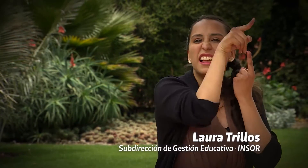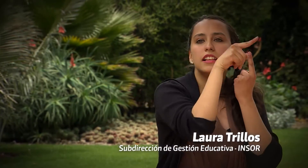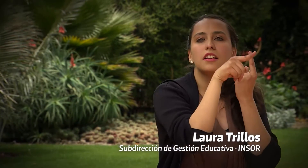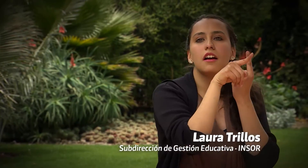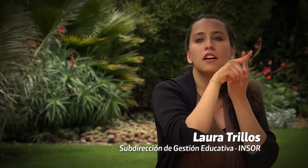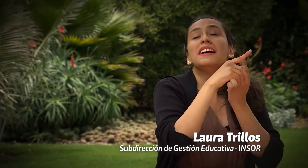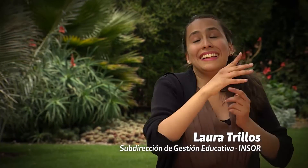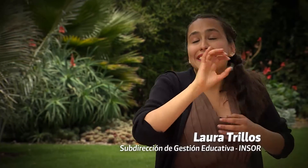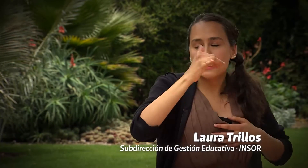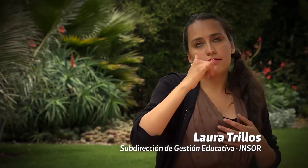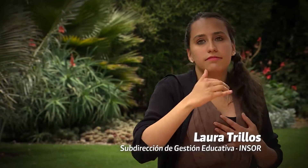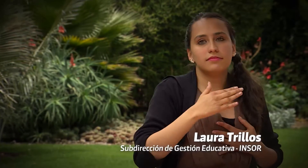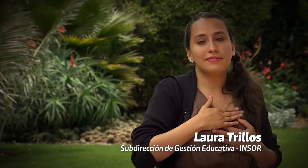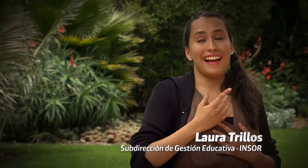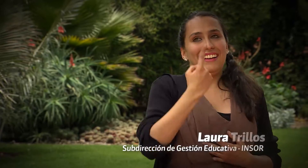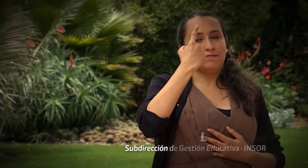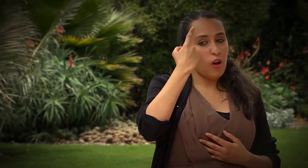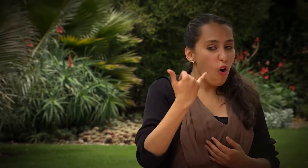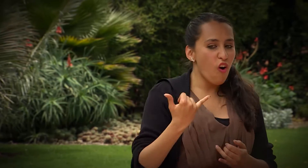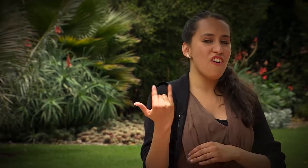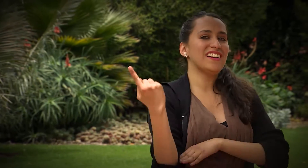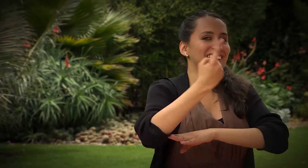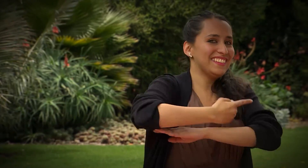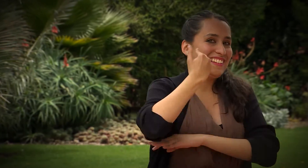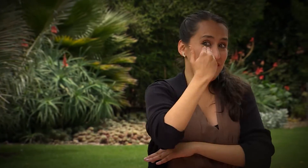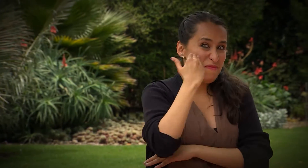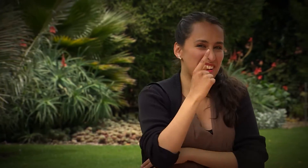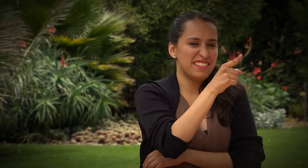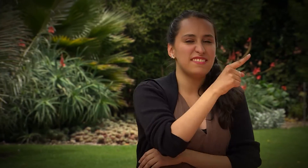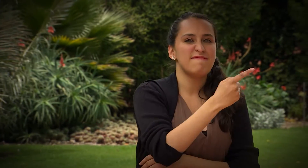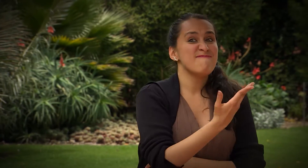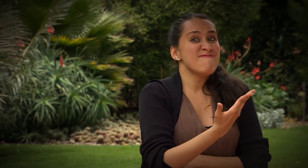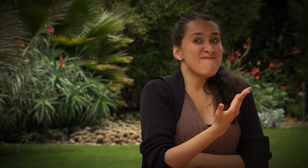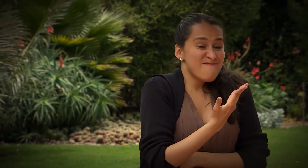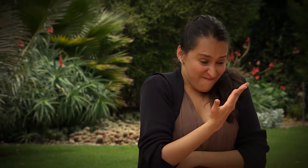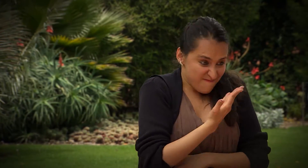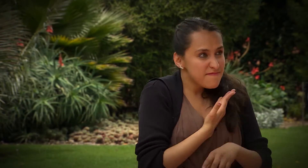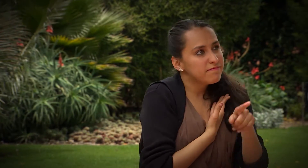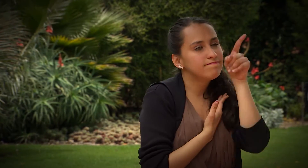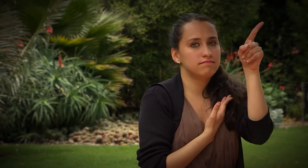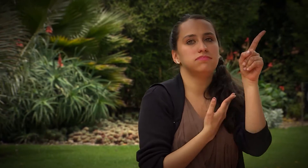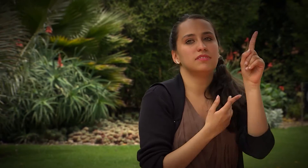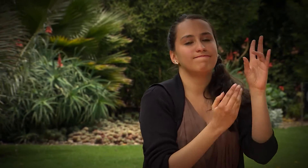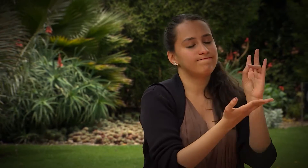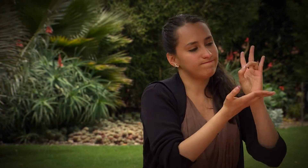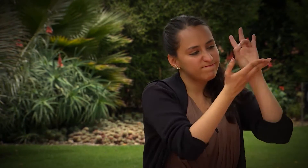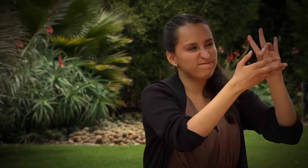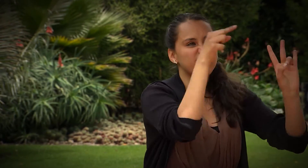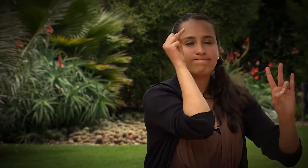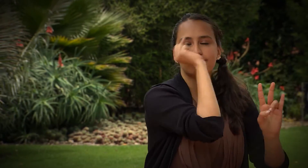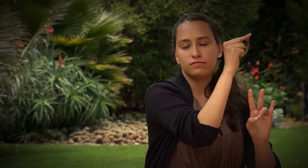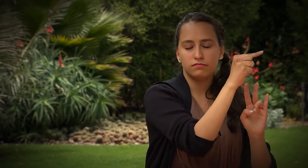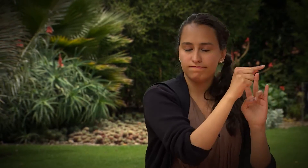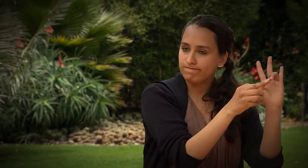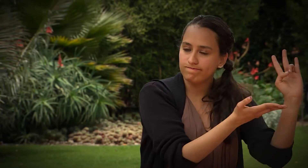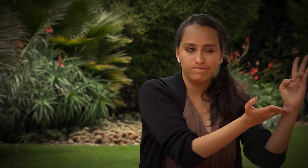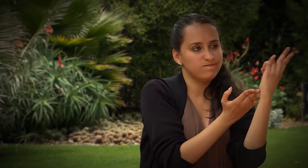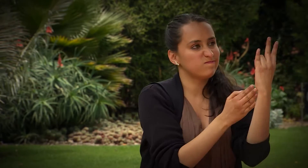y aprovechando que es el Día de la Mujer, pues ese fue el modelo perfecto para mí,